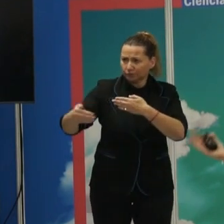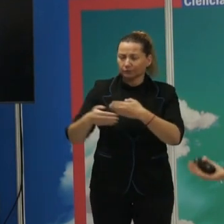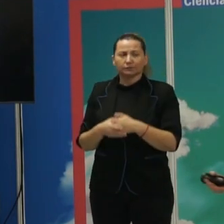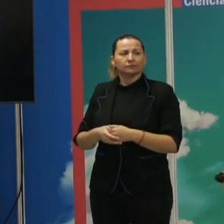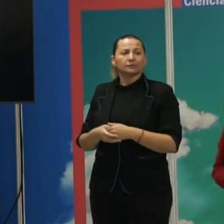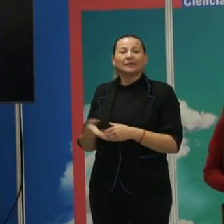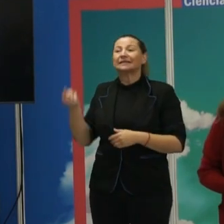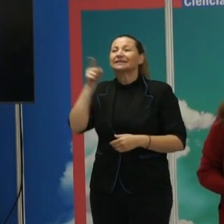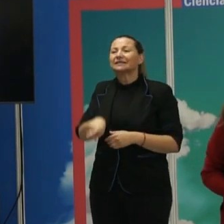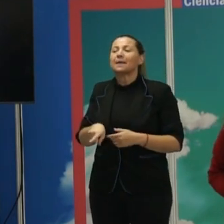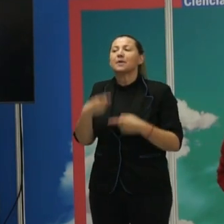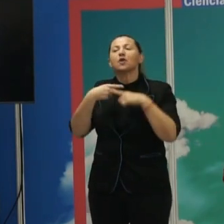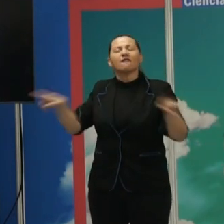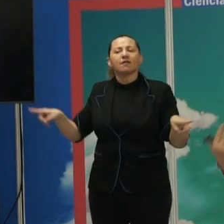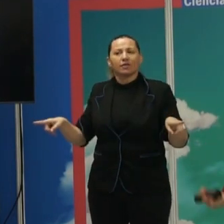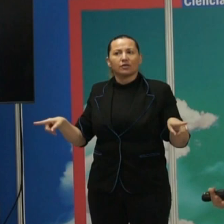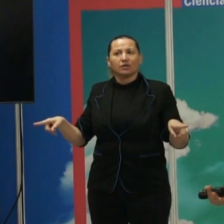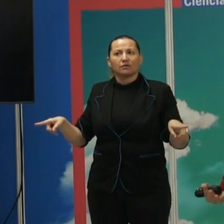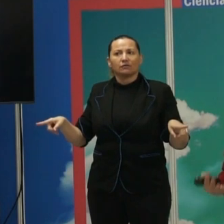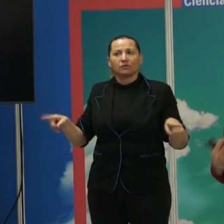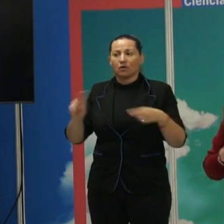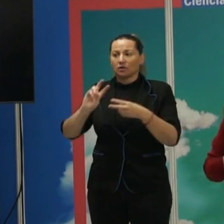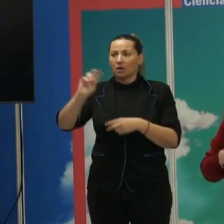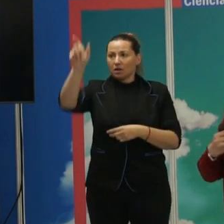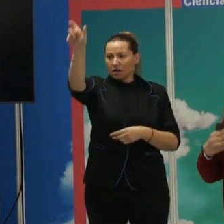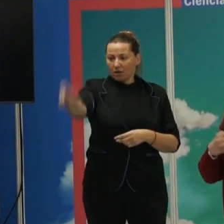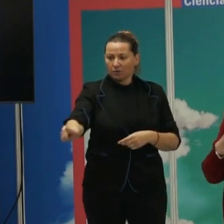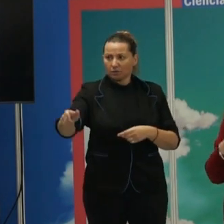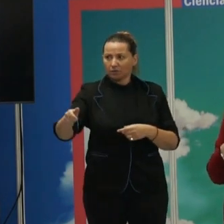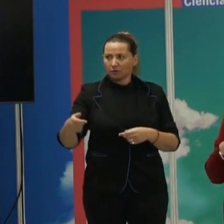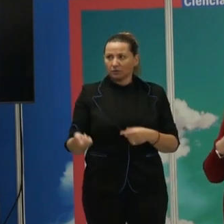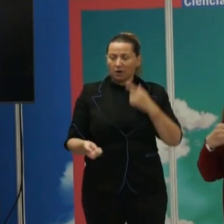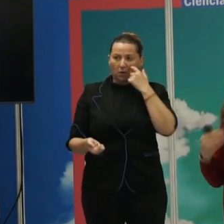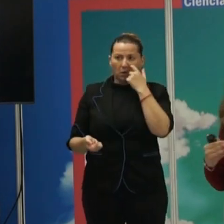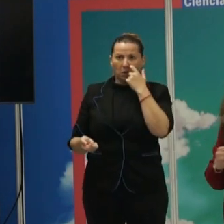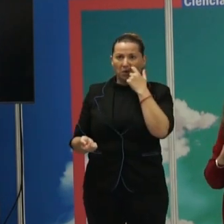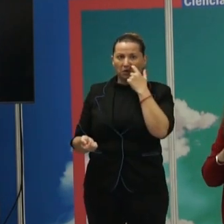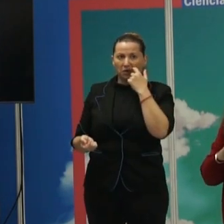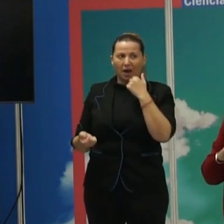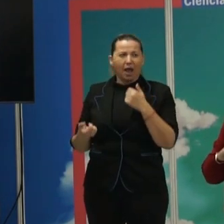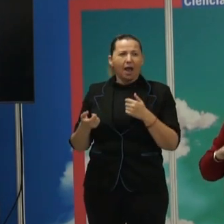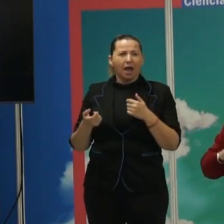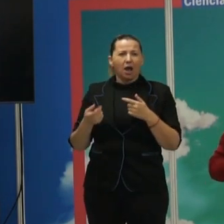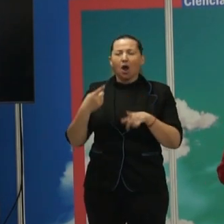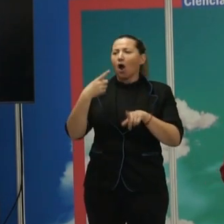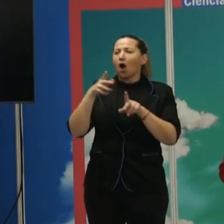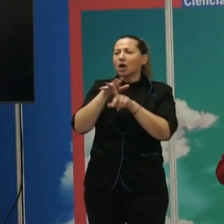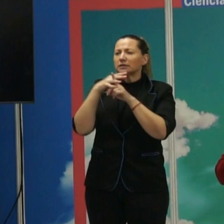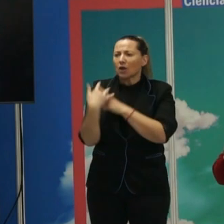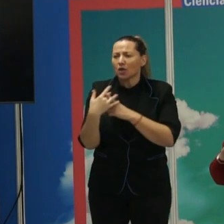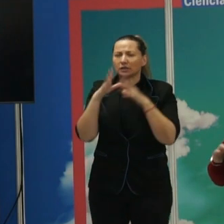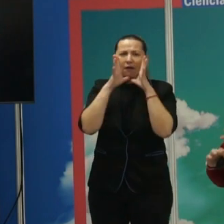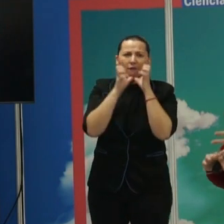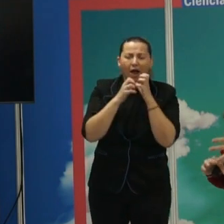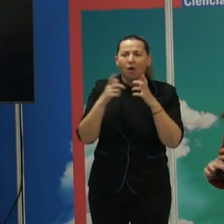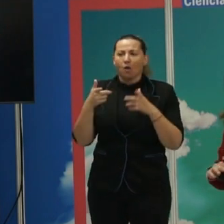Habla también de una diferenciación con ese otro que a veces, cuando las cosas se ponen mal, cuando hay lucha por los recursos,